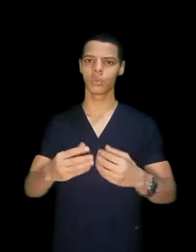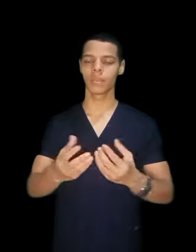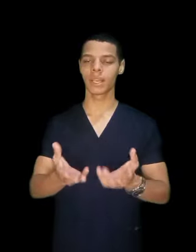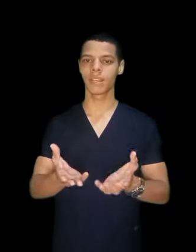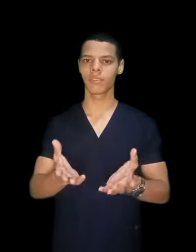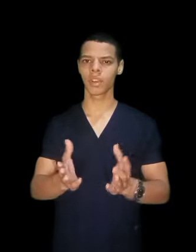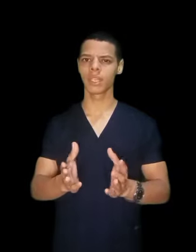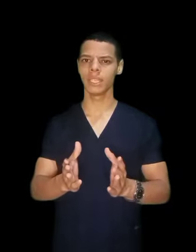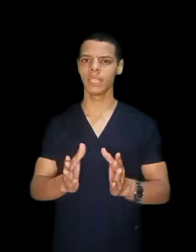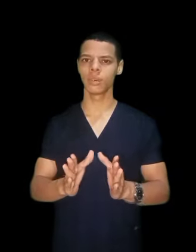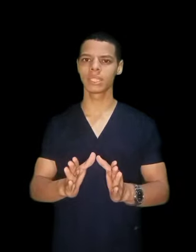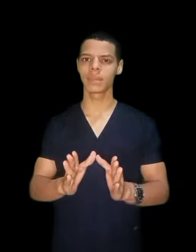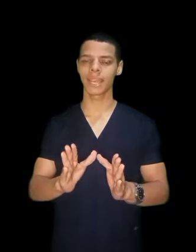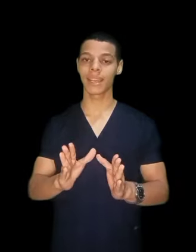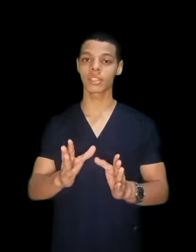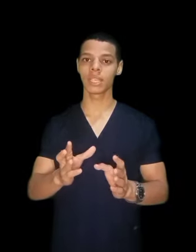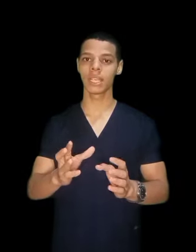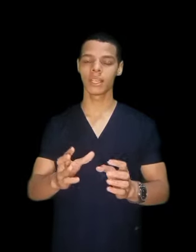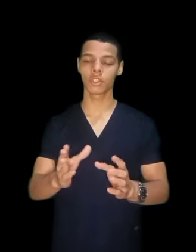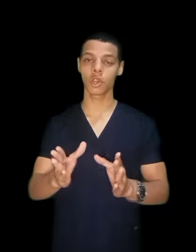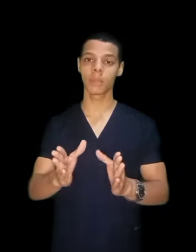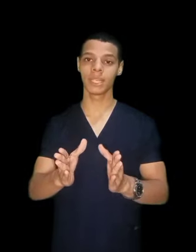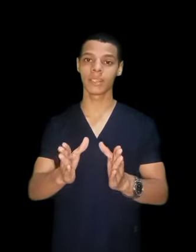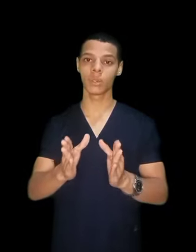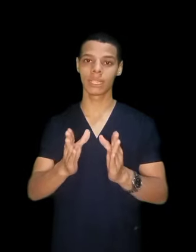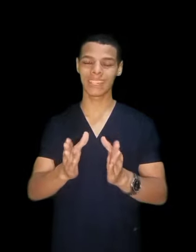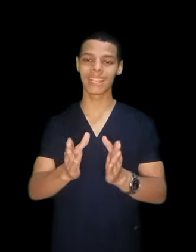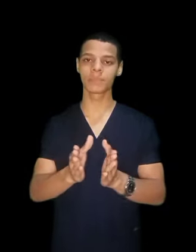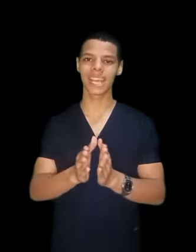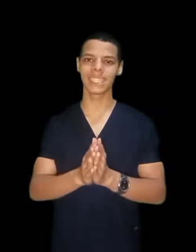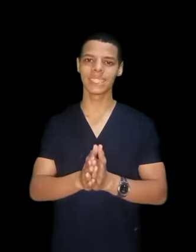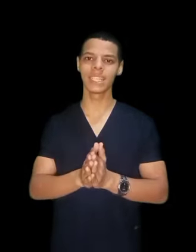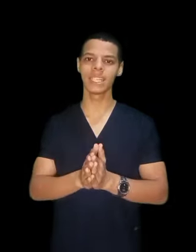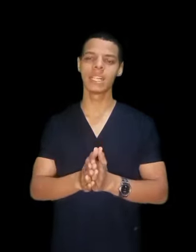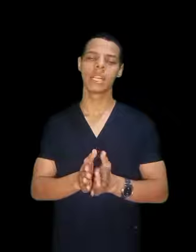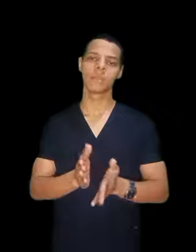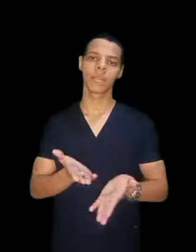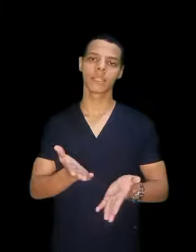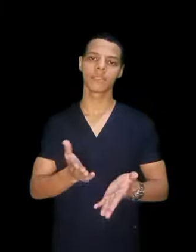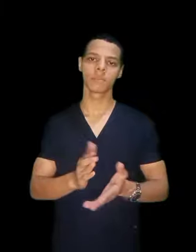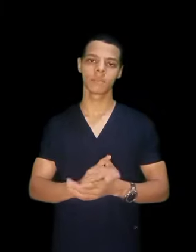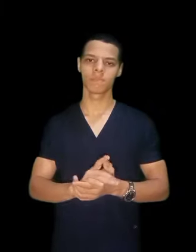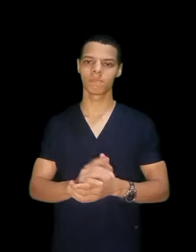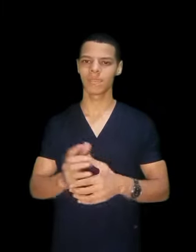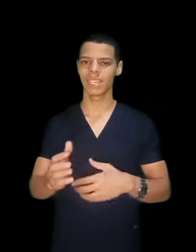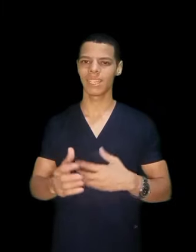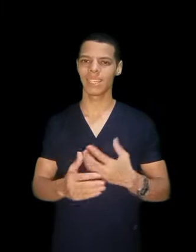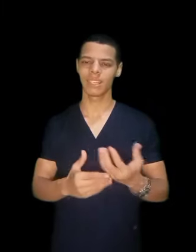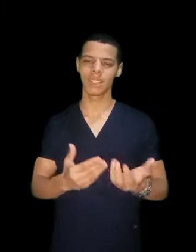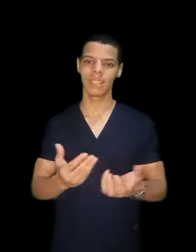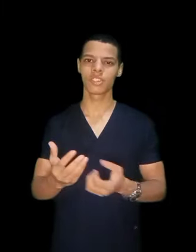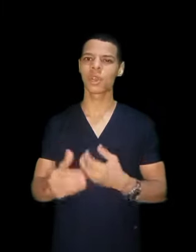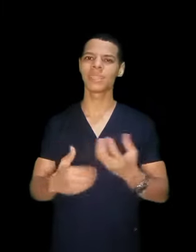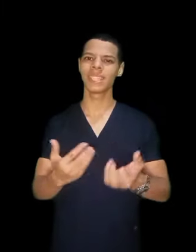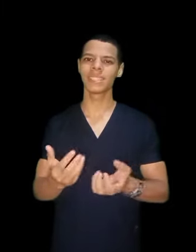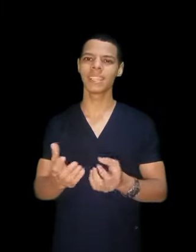انا في رأيي لو انت ما جالكش الشعب اللي انا اتكلمتك عنها بجد يعني الشعبة التانية